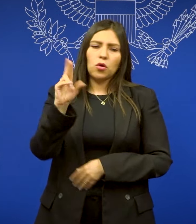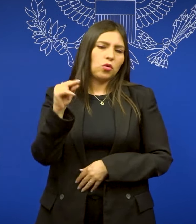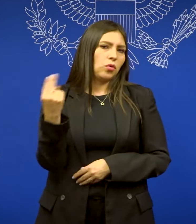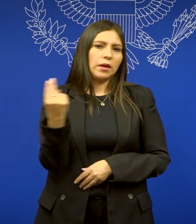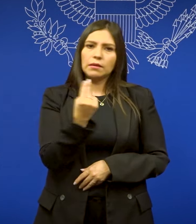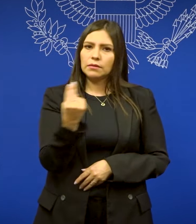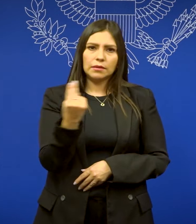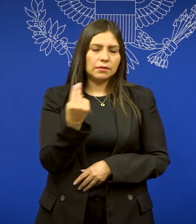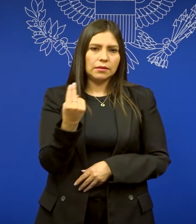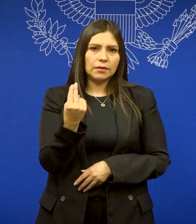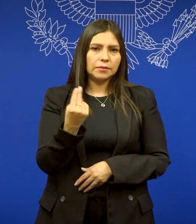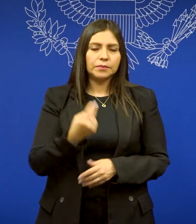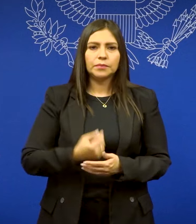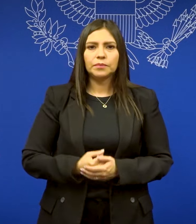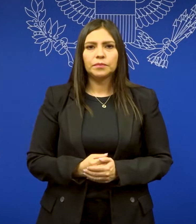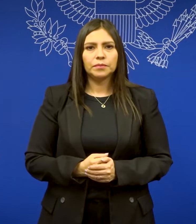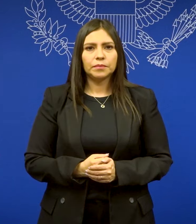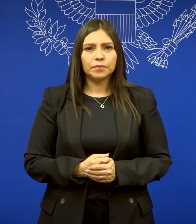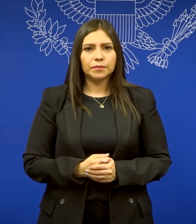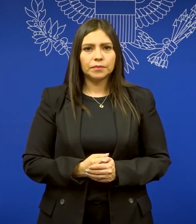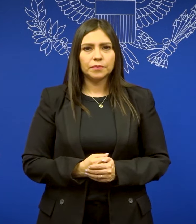vuelva a pagar la cuota de solicitud.